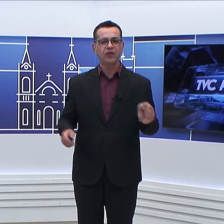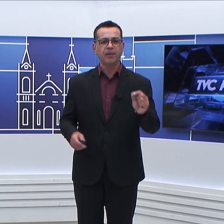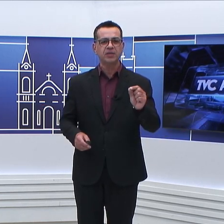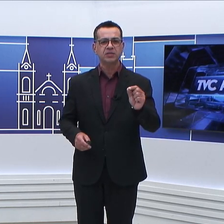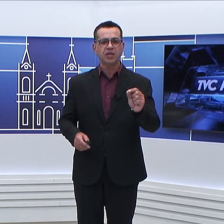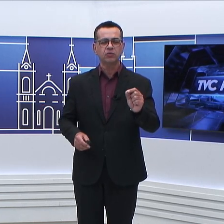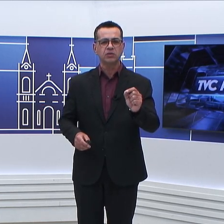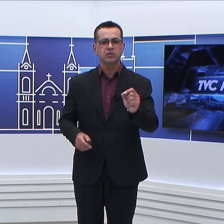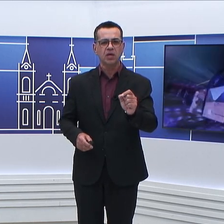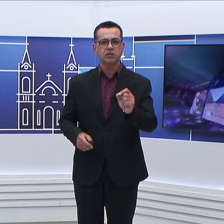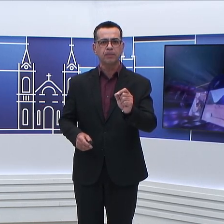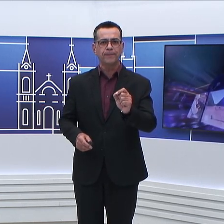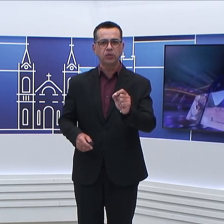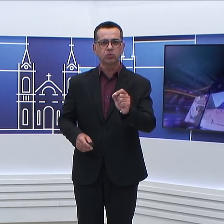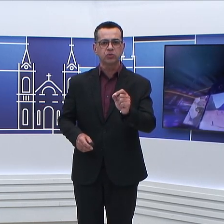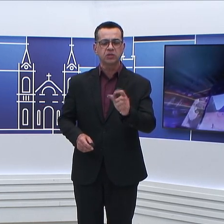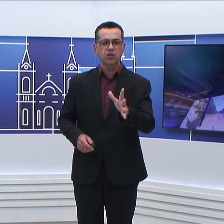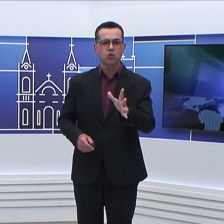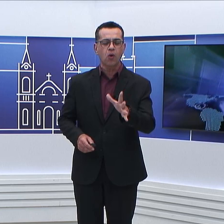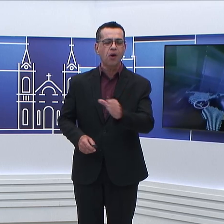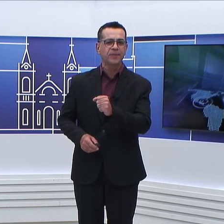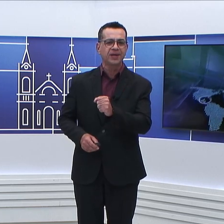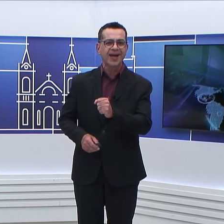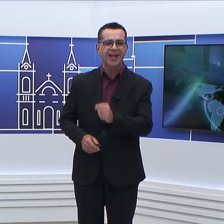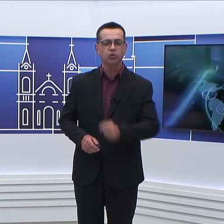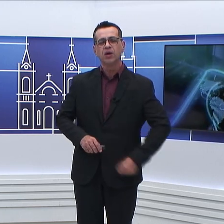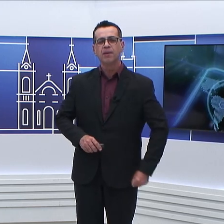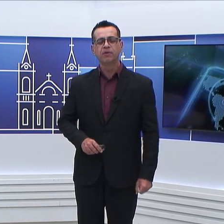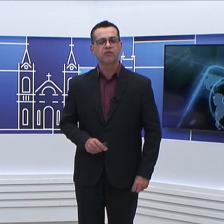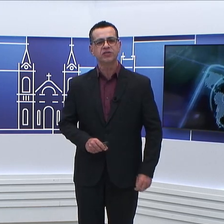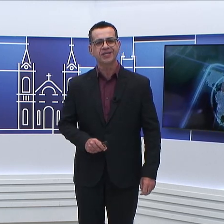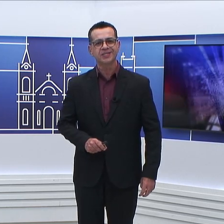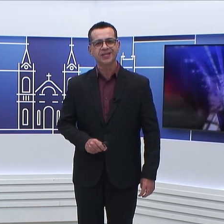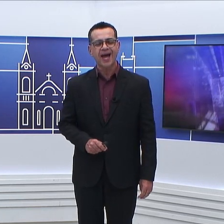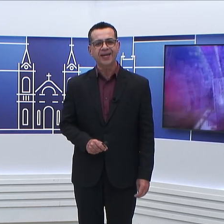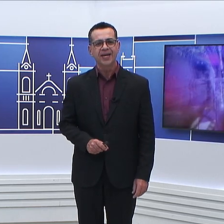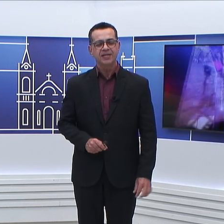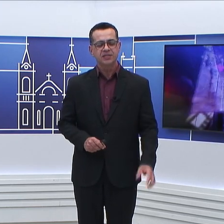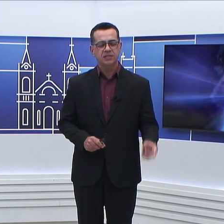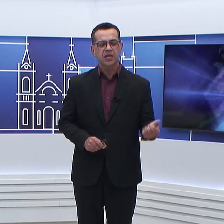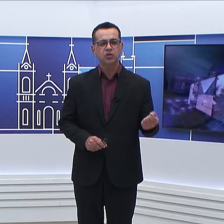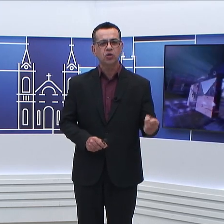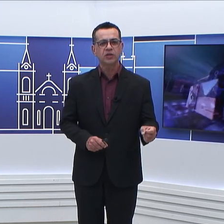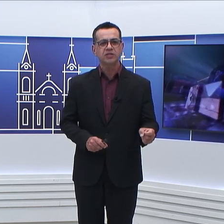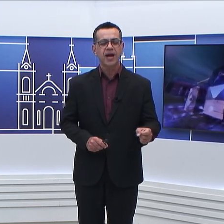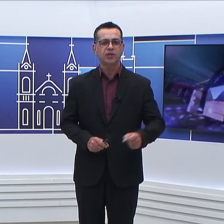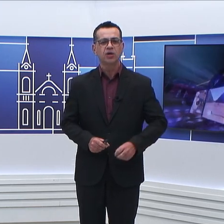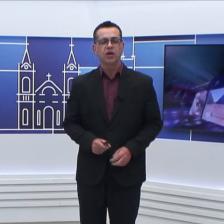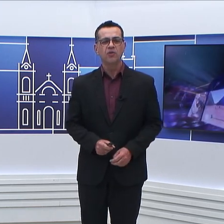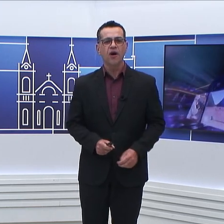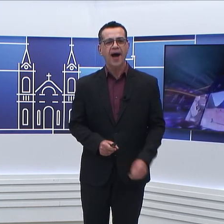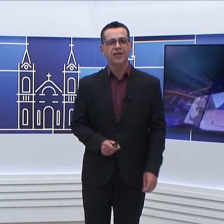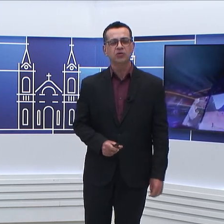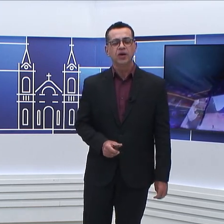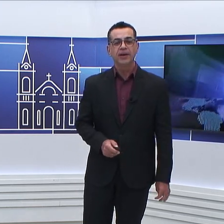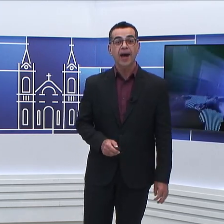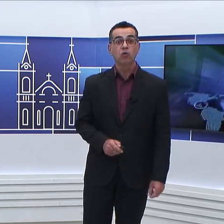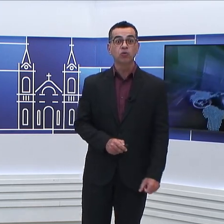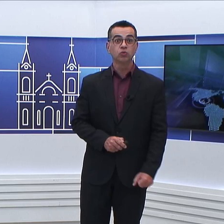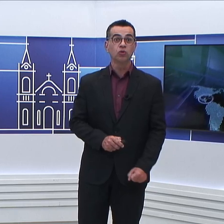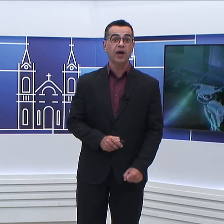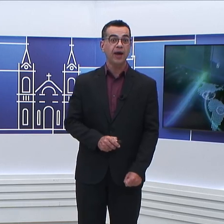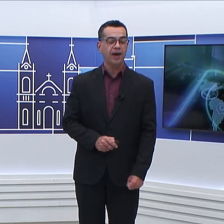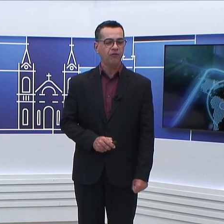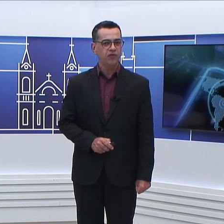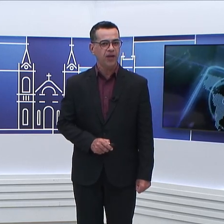FM 106.5. Obrigado por você estar aí sintonizado no rádio, na